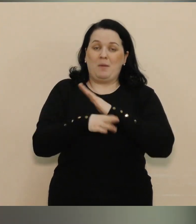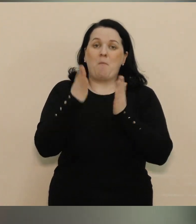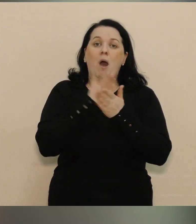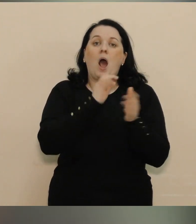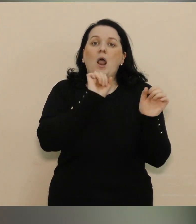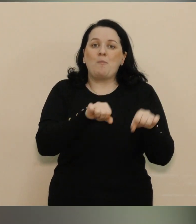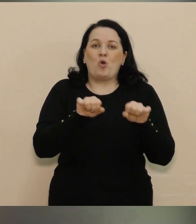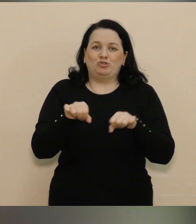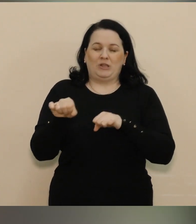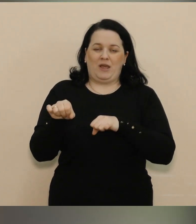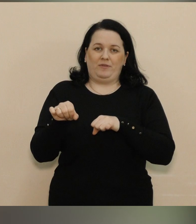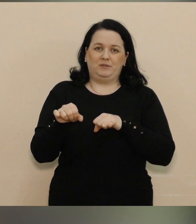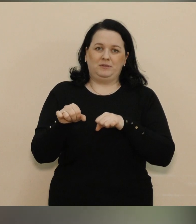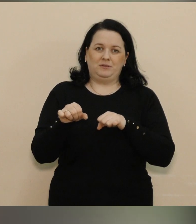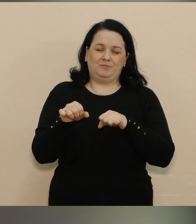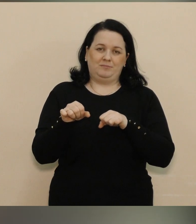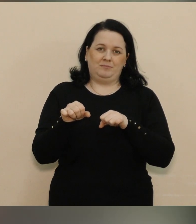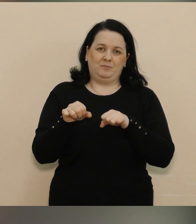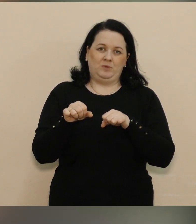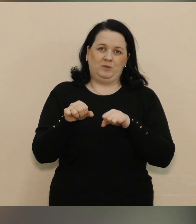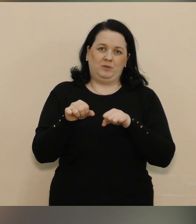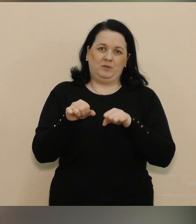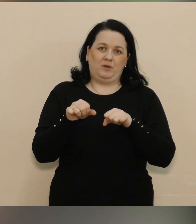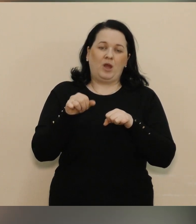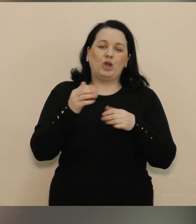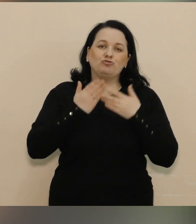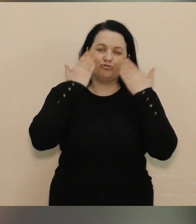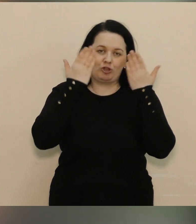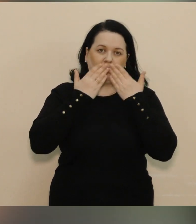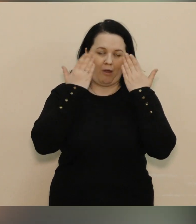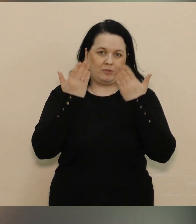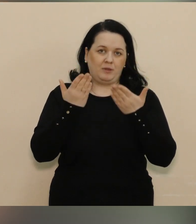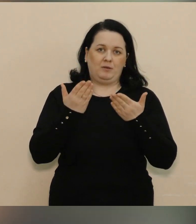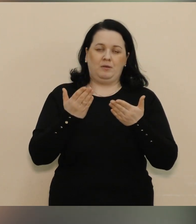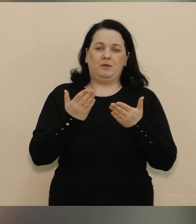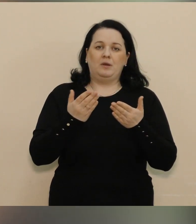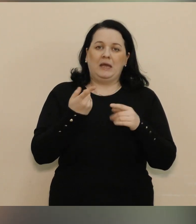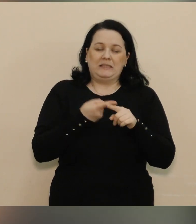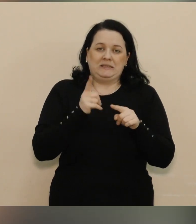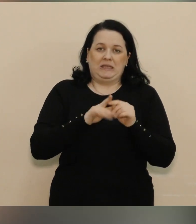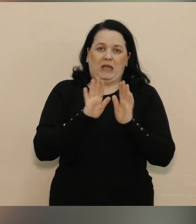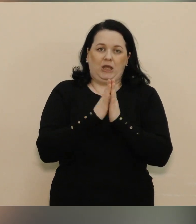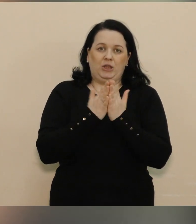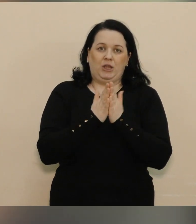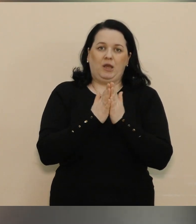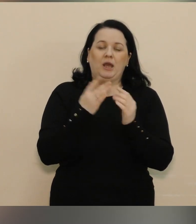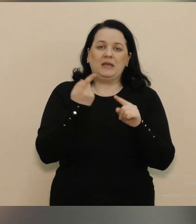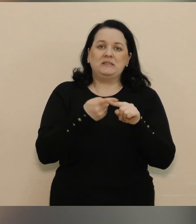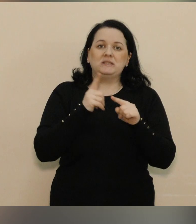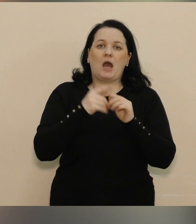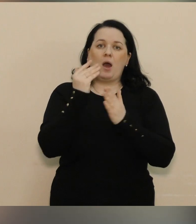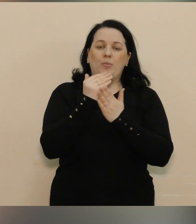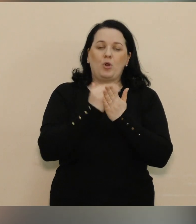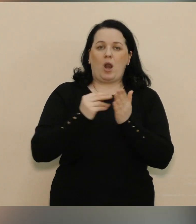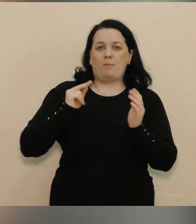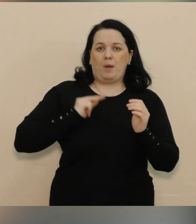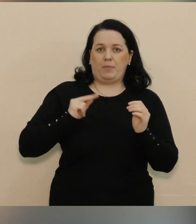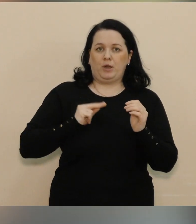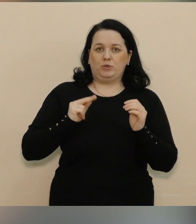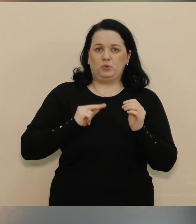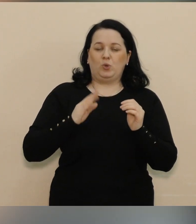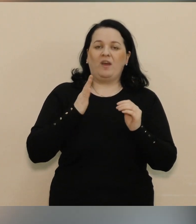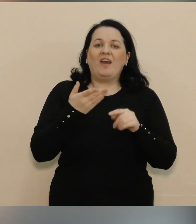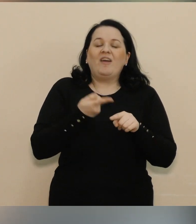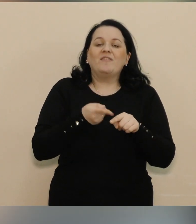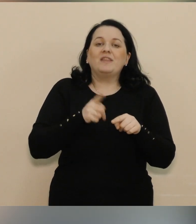мали можливість, відповідно, читати ці книги. До речі, ця програма працює, дякую